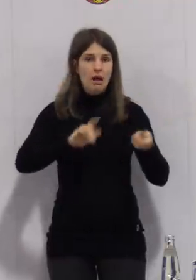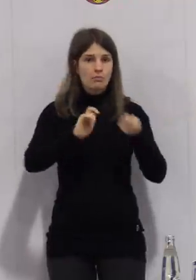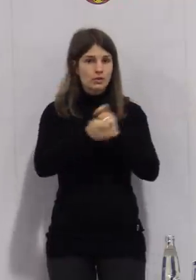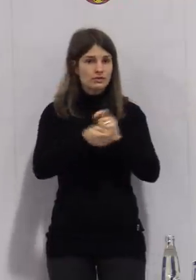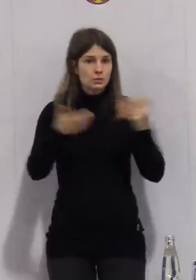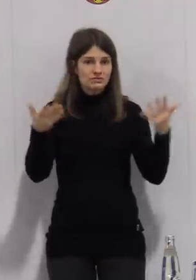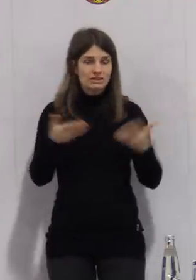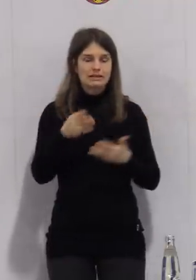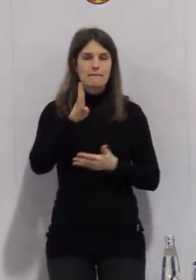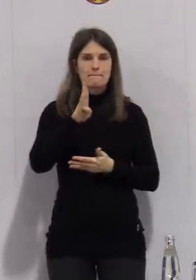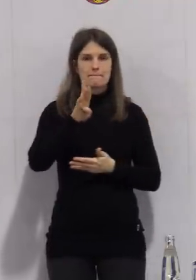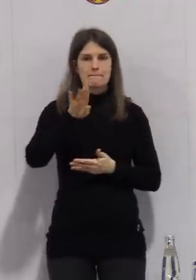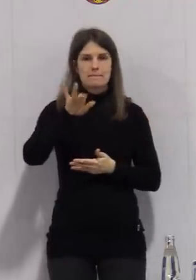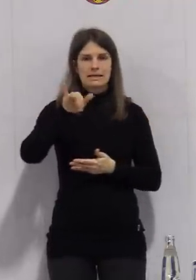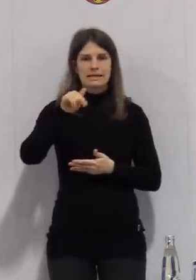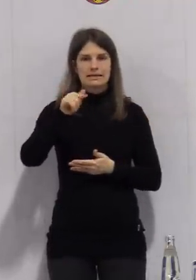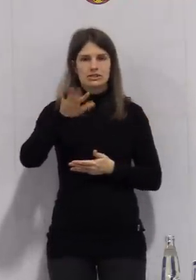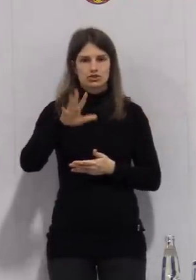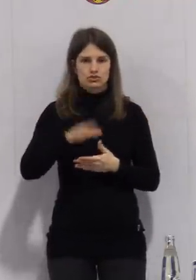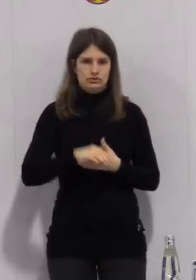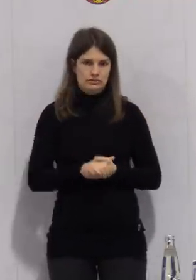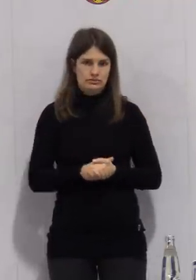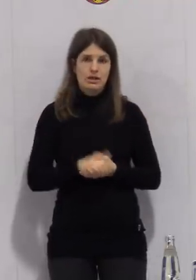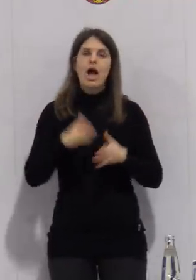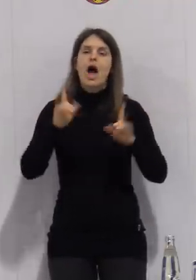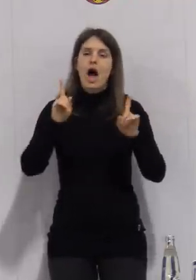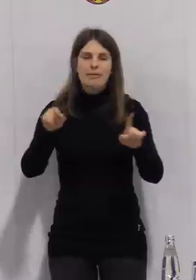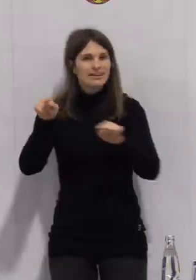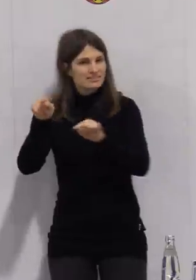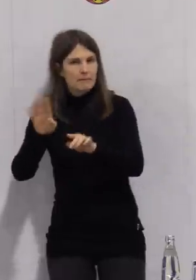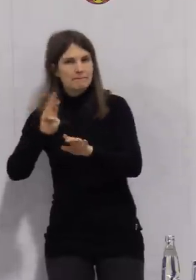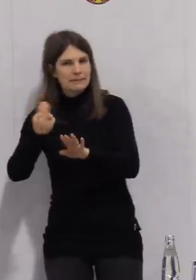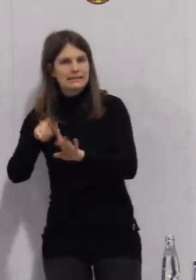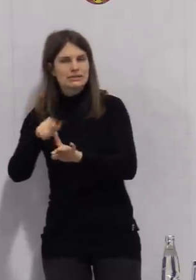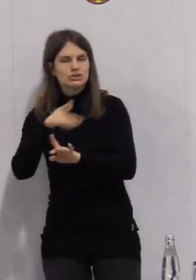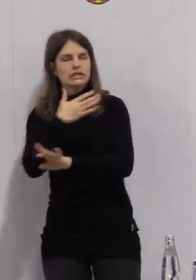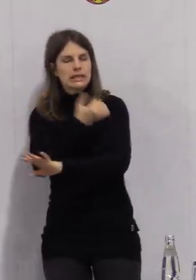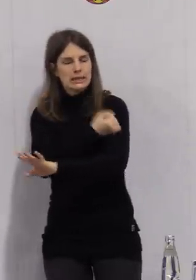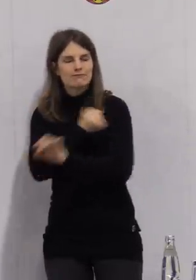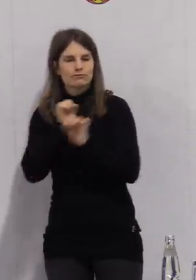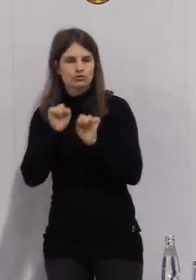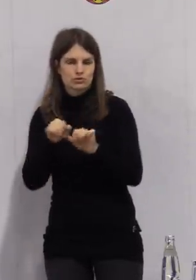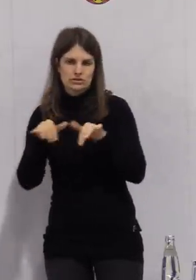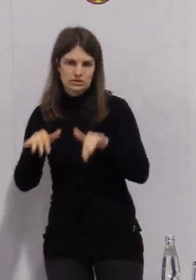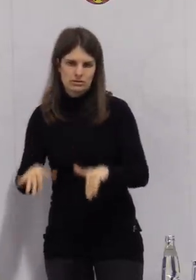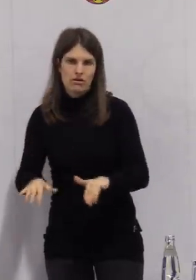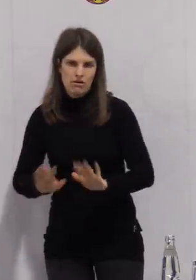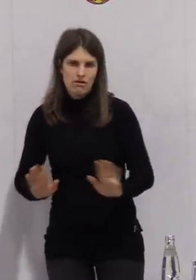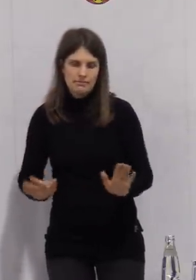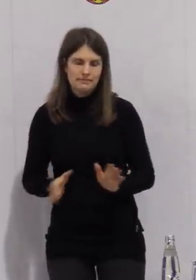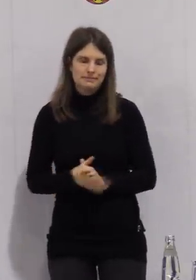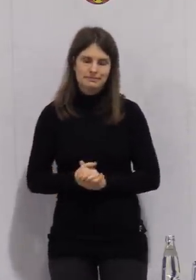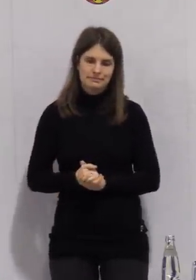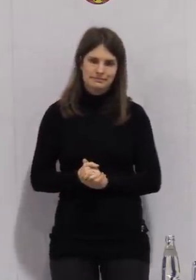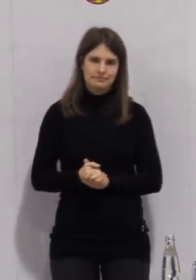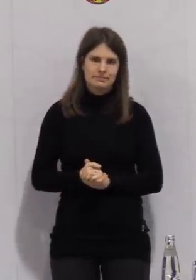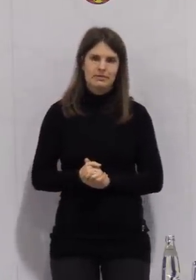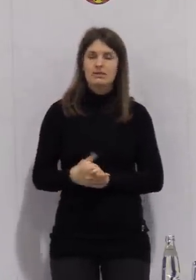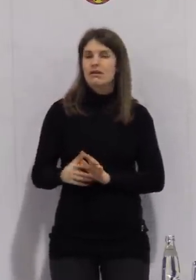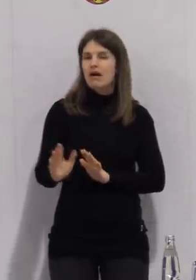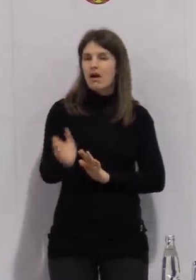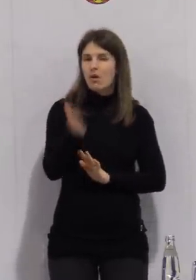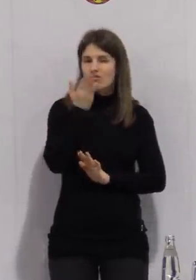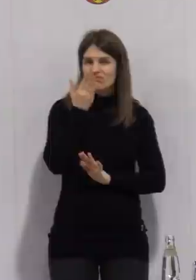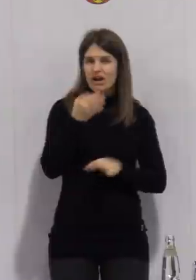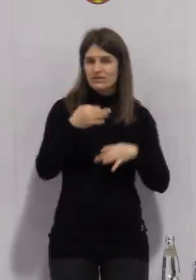Impfschutz auch aller Voraussicht nach gut wirkt. Was auffällig ist, das ist die Altersstruktur